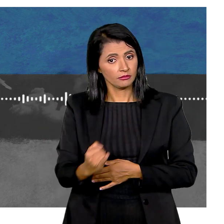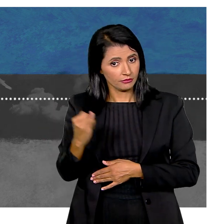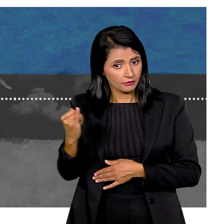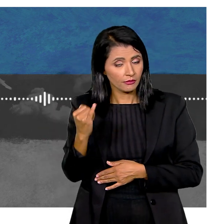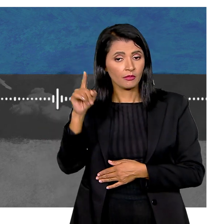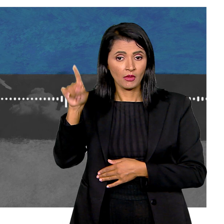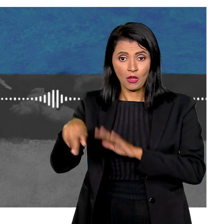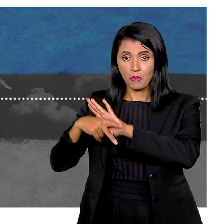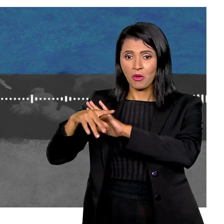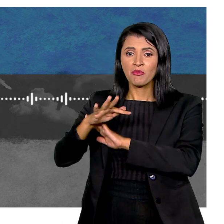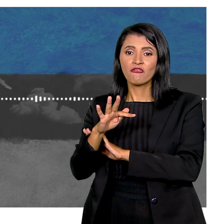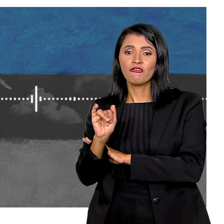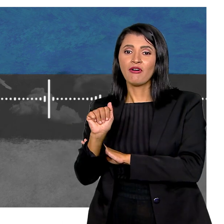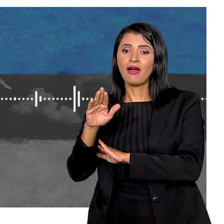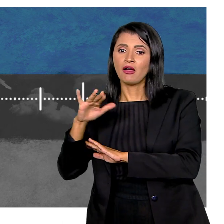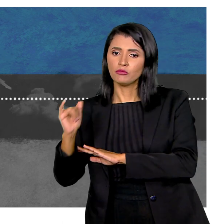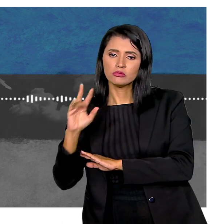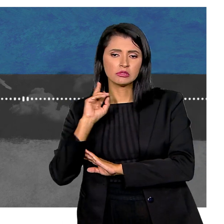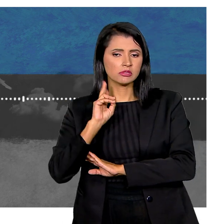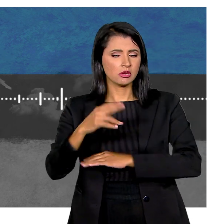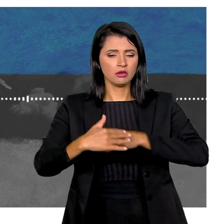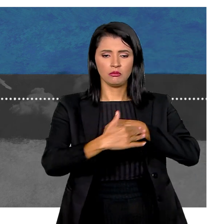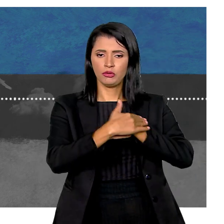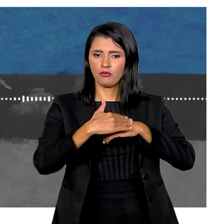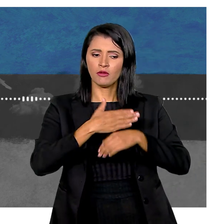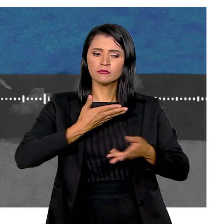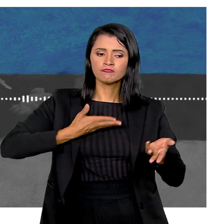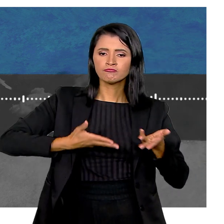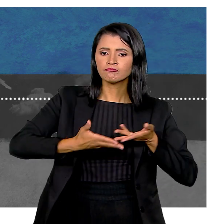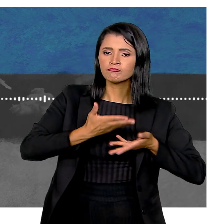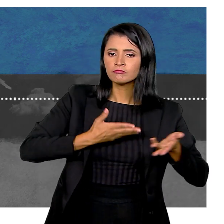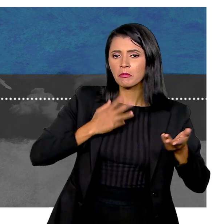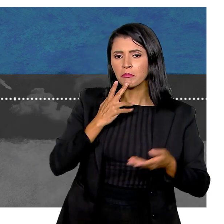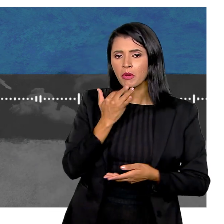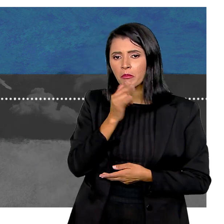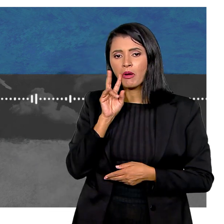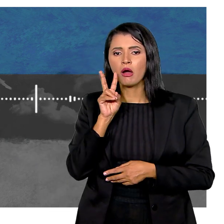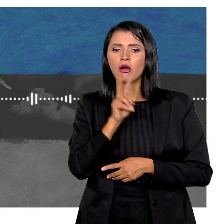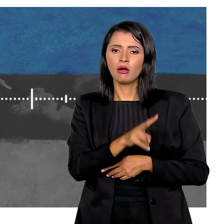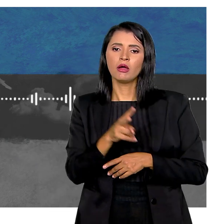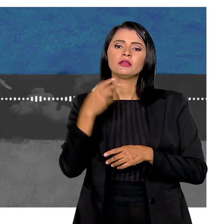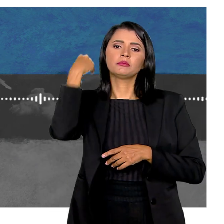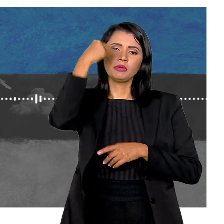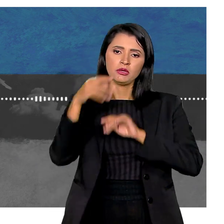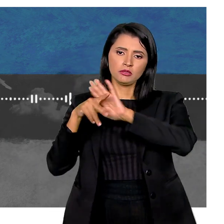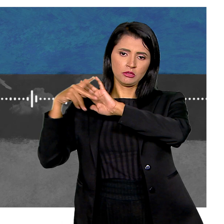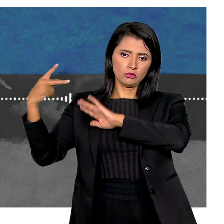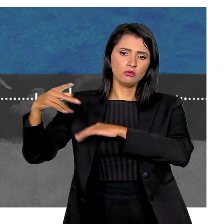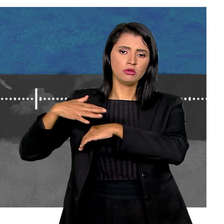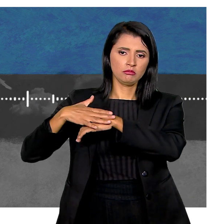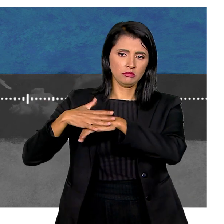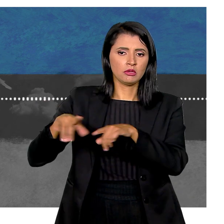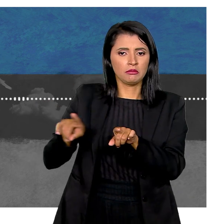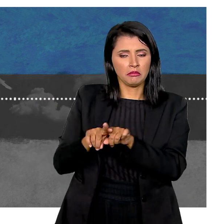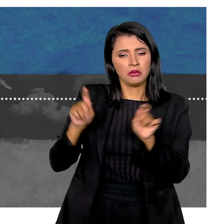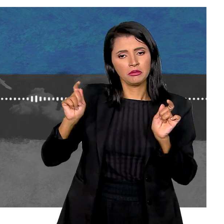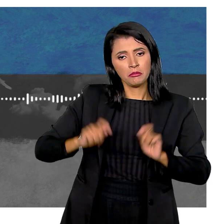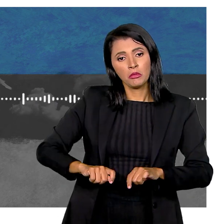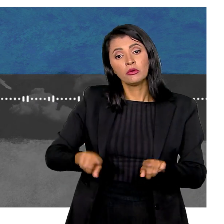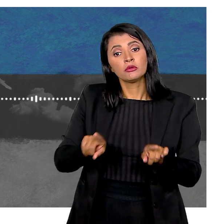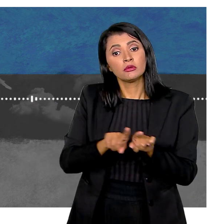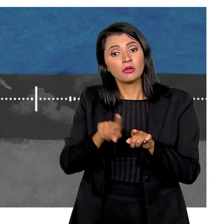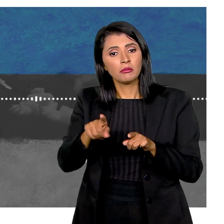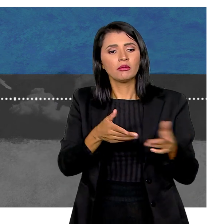necessária Que o próprio Fábio tem direto com o José Nessa troca O pai também revive a própria experiência com a doença